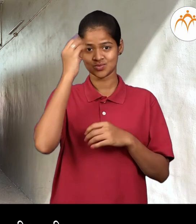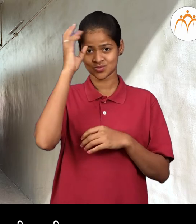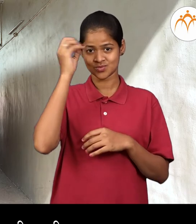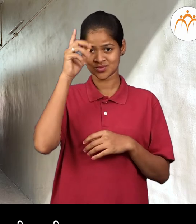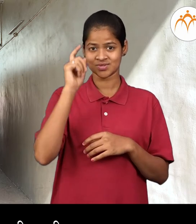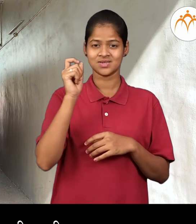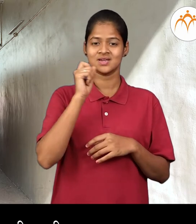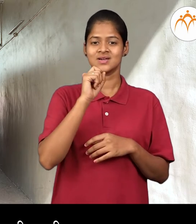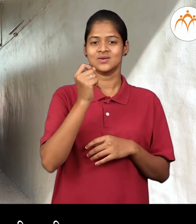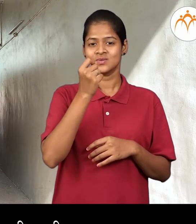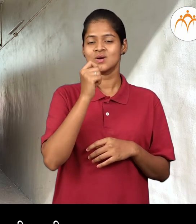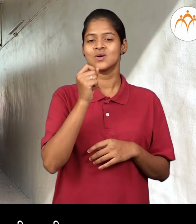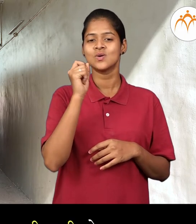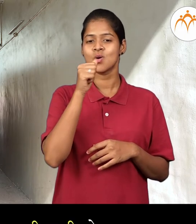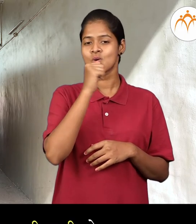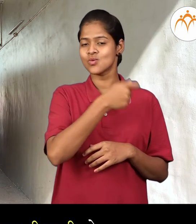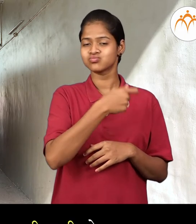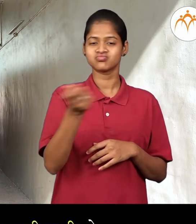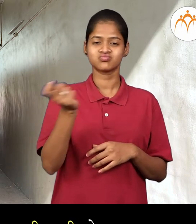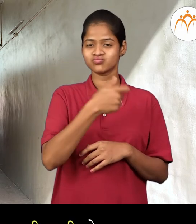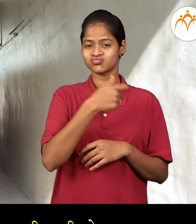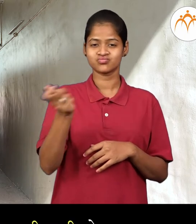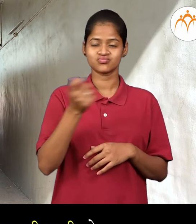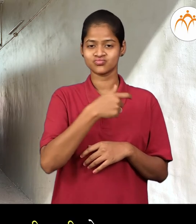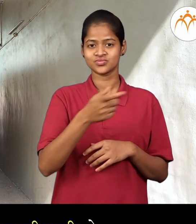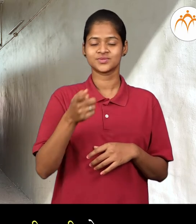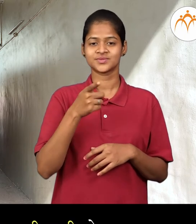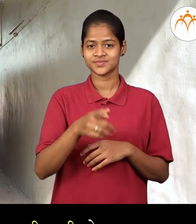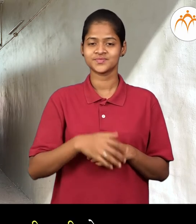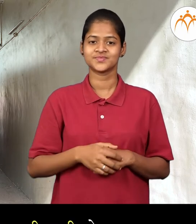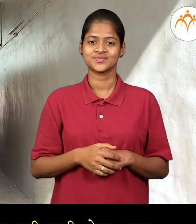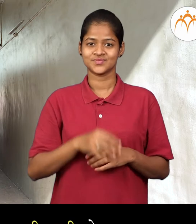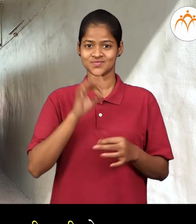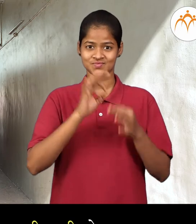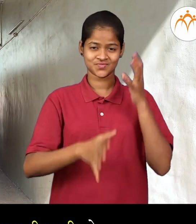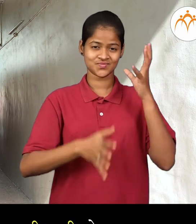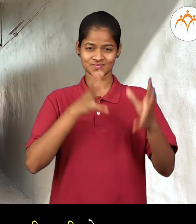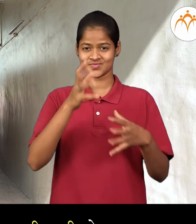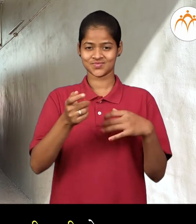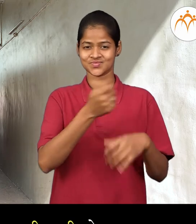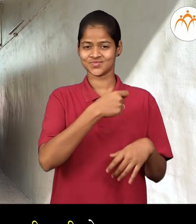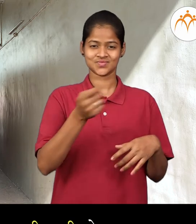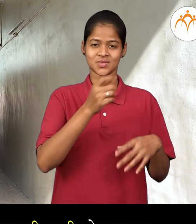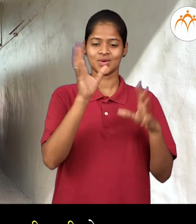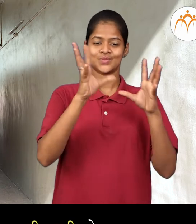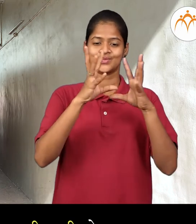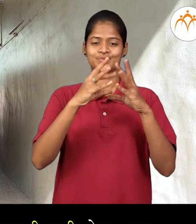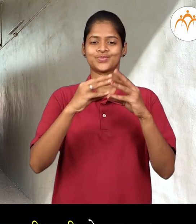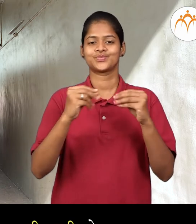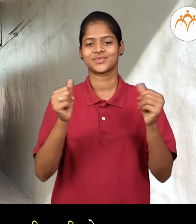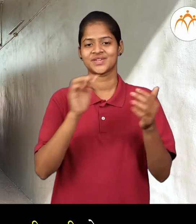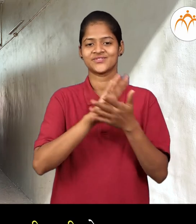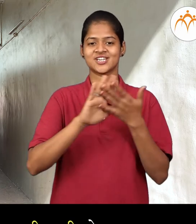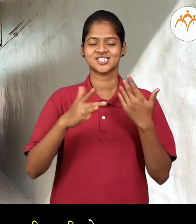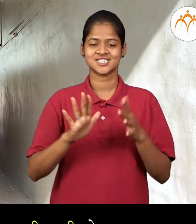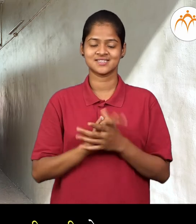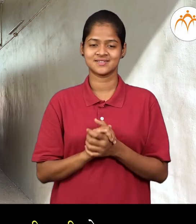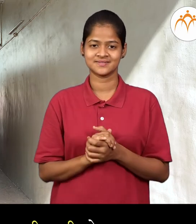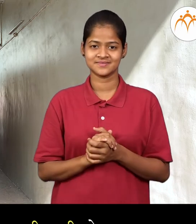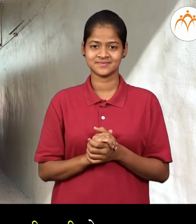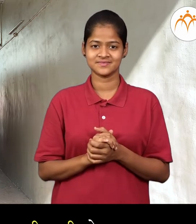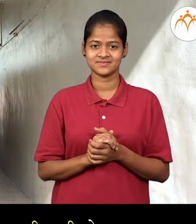गाडी आग लागल्यावर अगनी शामक दलाची गाडी बोलावताद